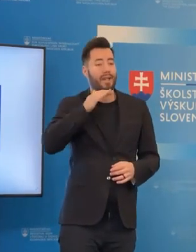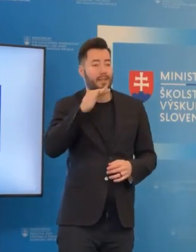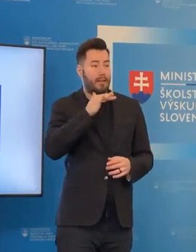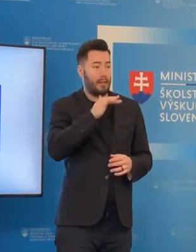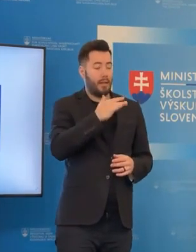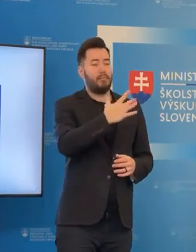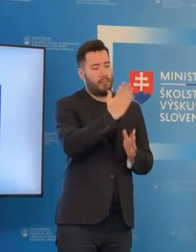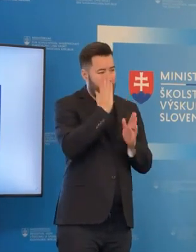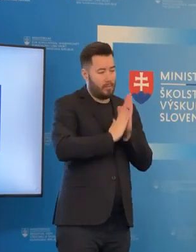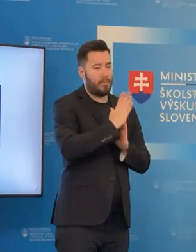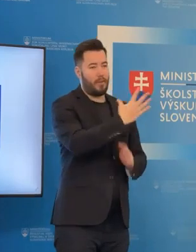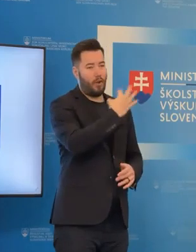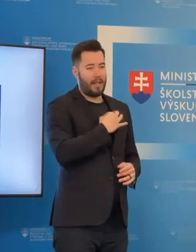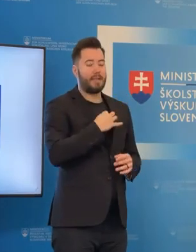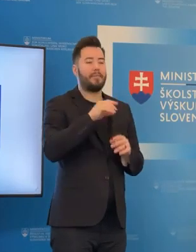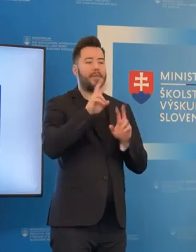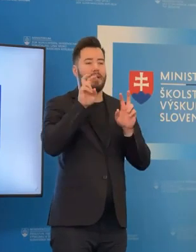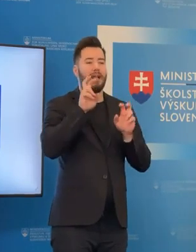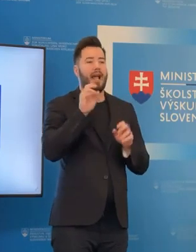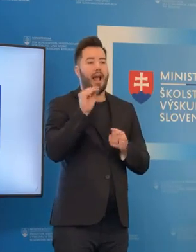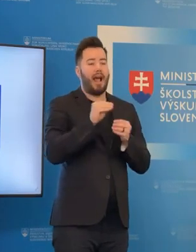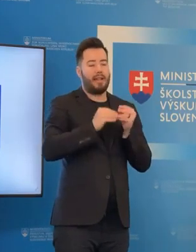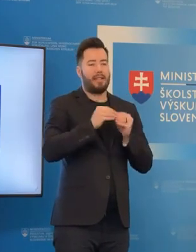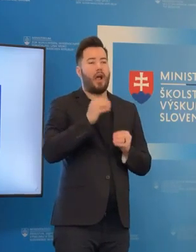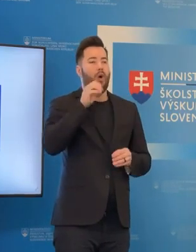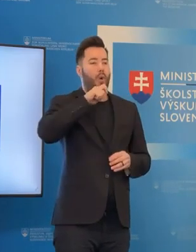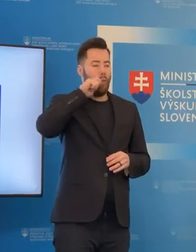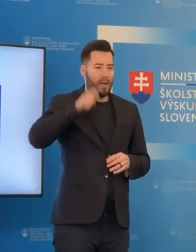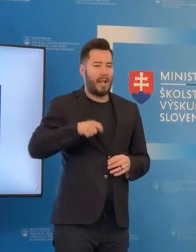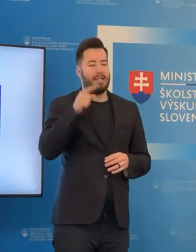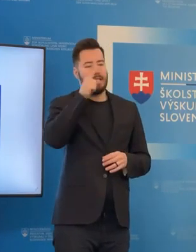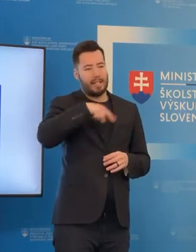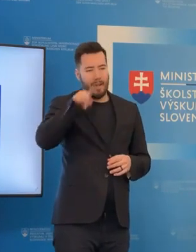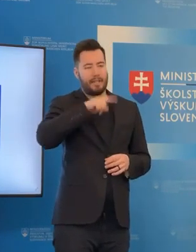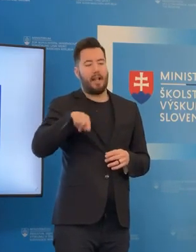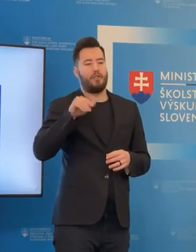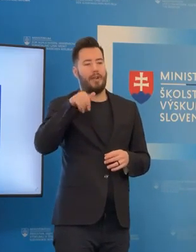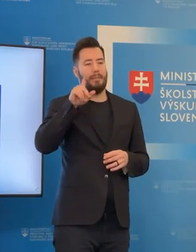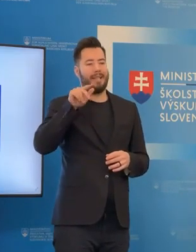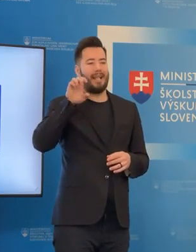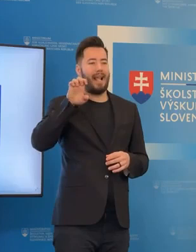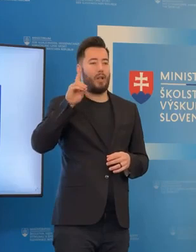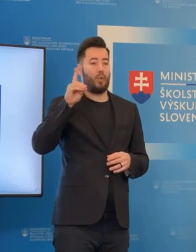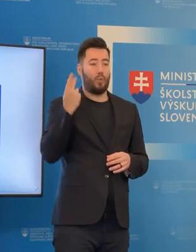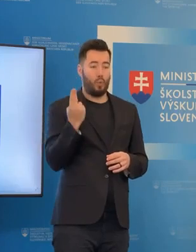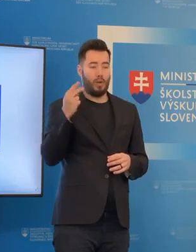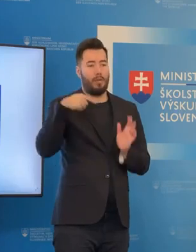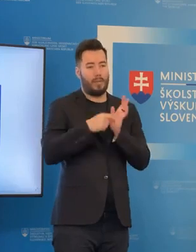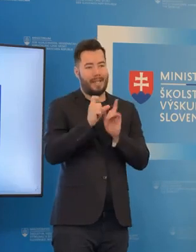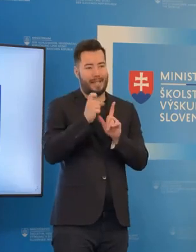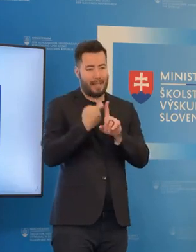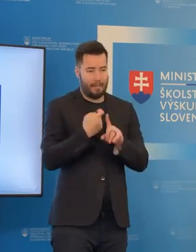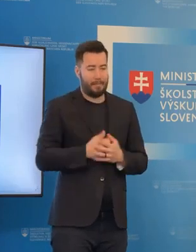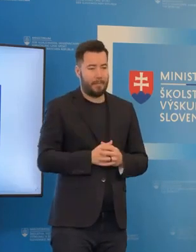adrese ukrajina.minedu.sk a tiež viete, že je online pripojená aj pani riaditeľka,